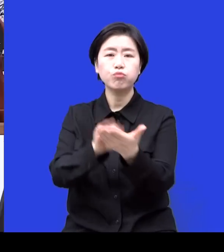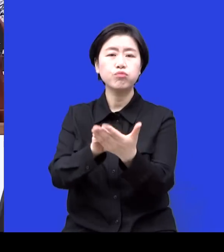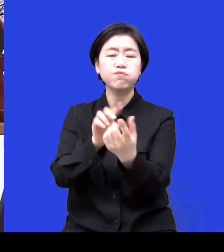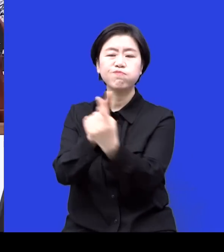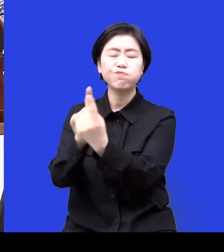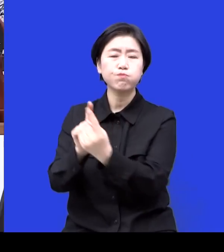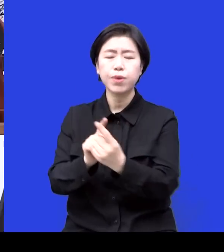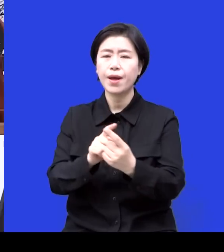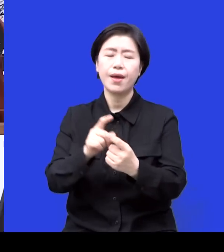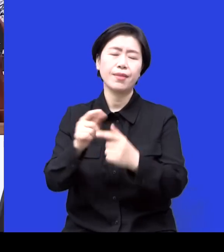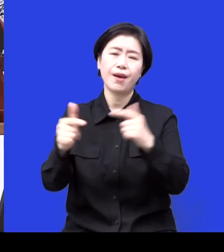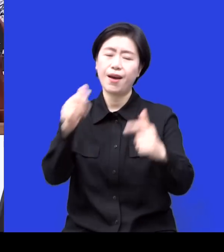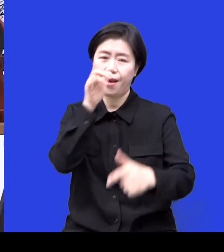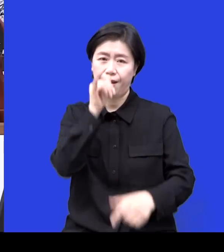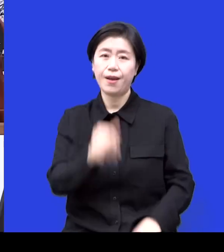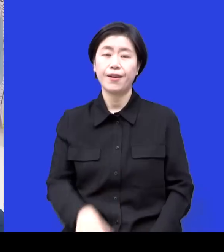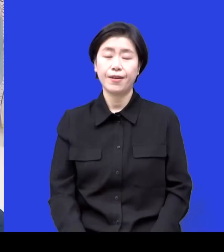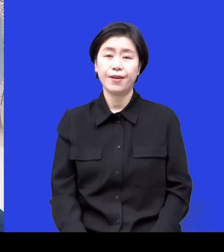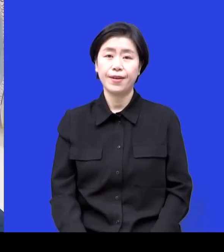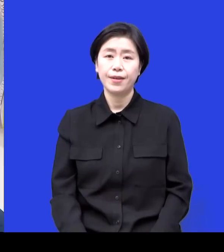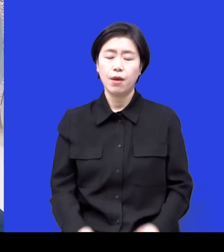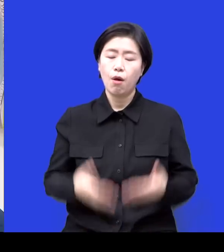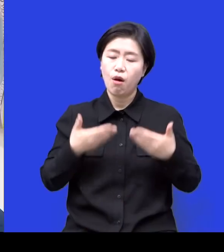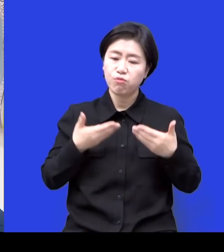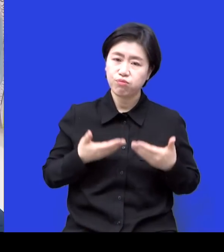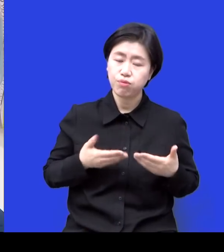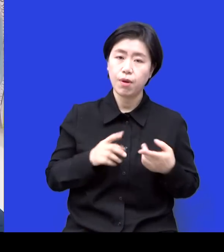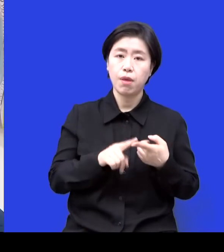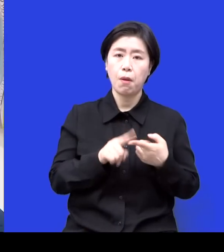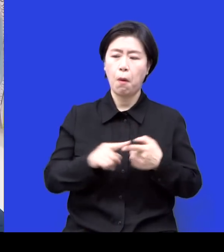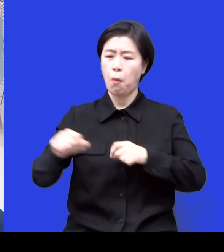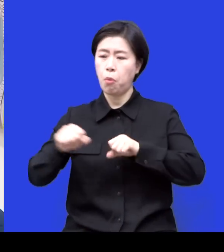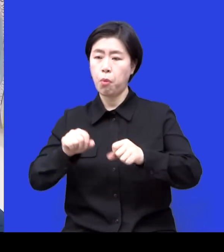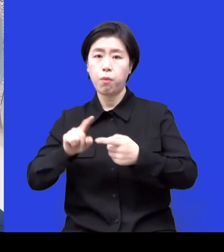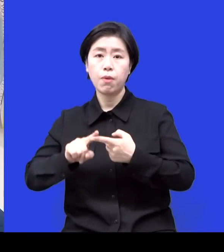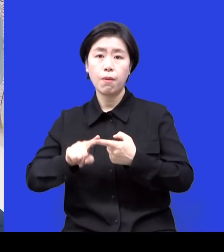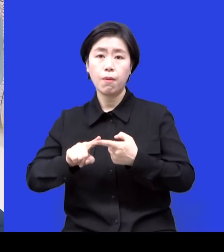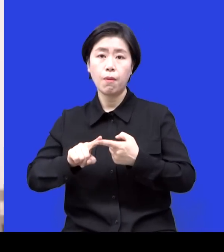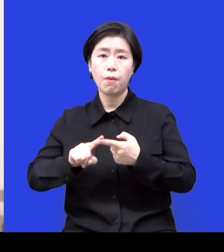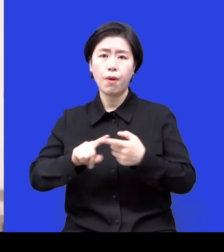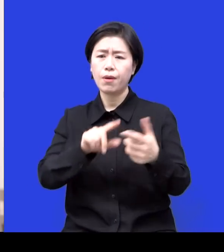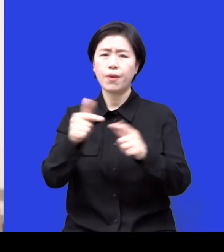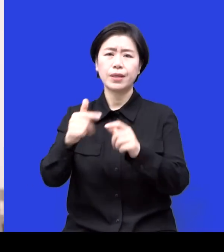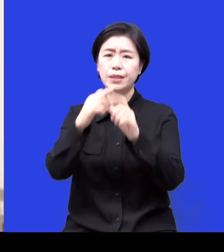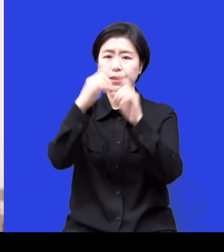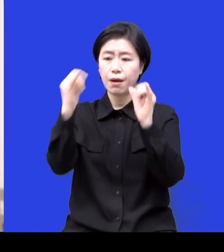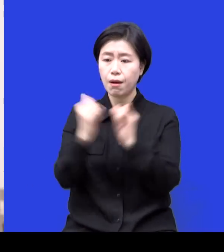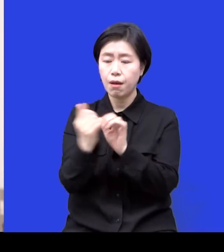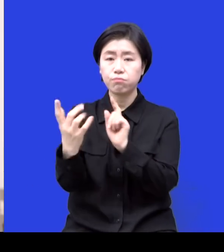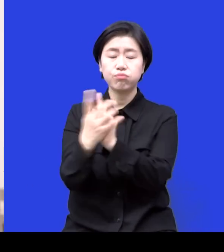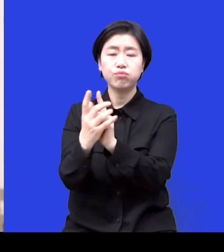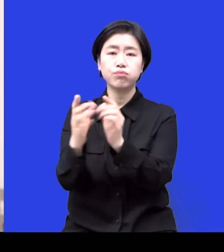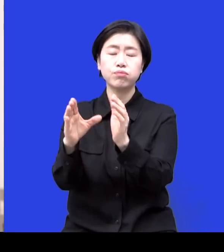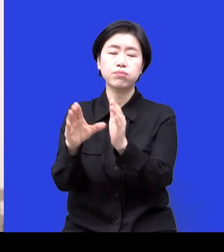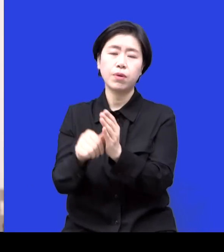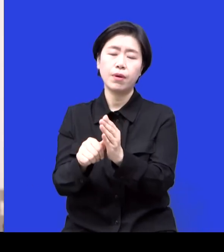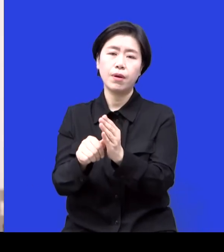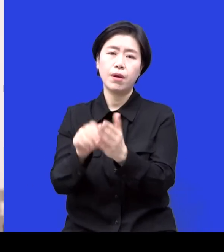아이들은 조용한 아이들대로 또 이제 활발한 아이들은 활발한 아이들대로 문제가 있기도 하고 또 그 안에서 사실